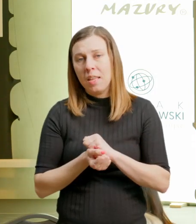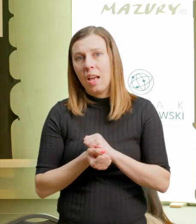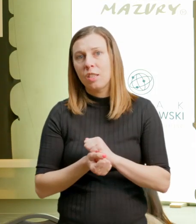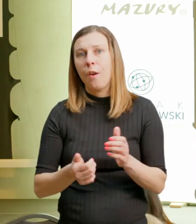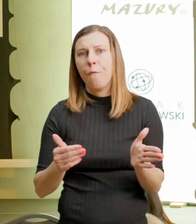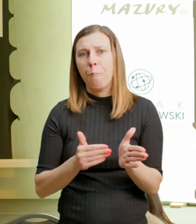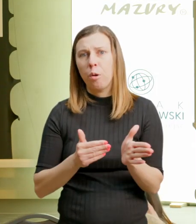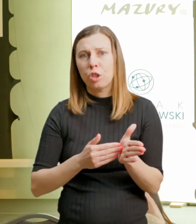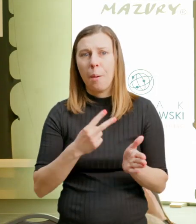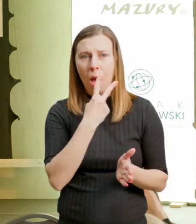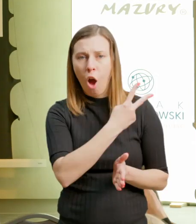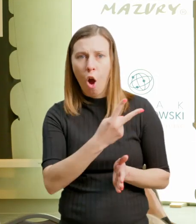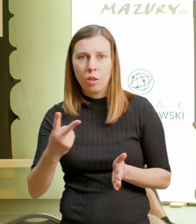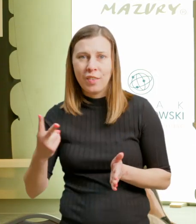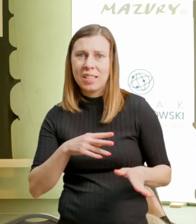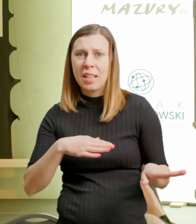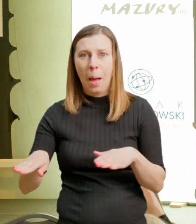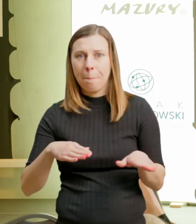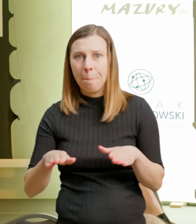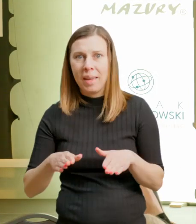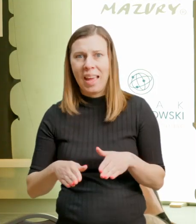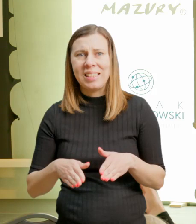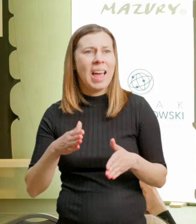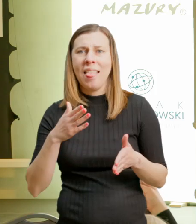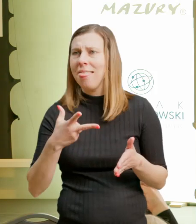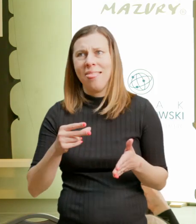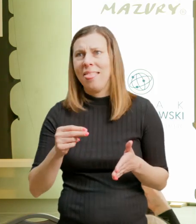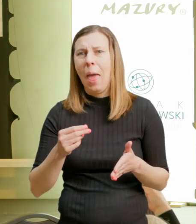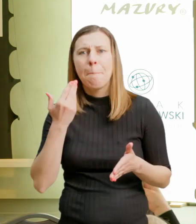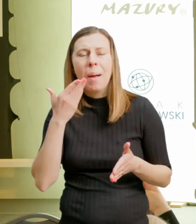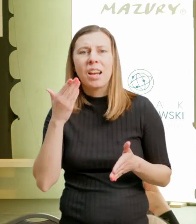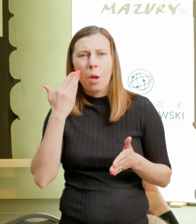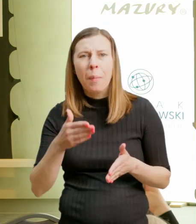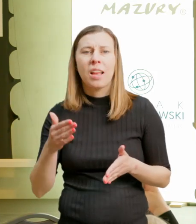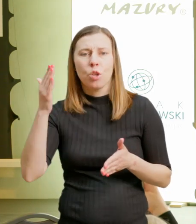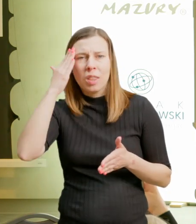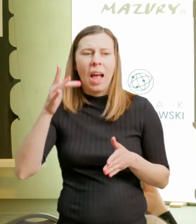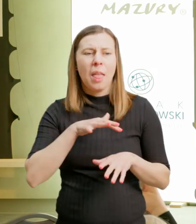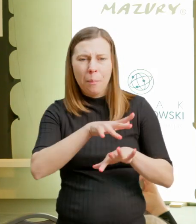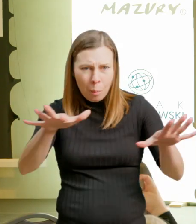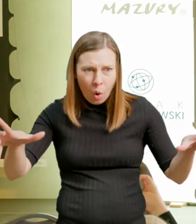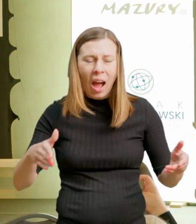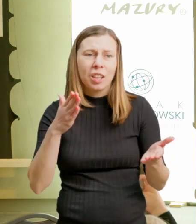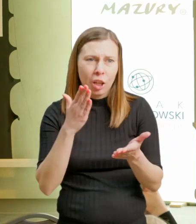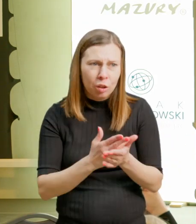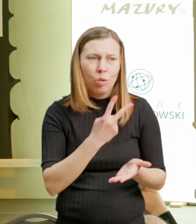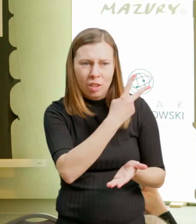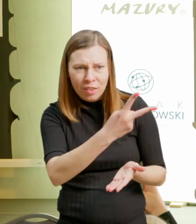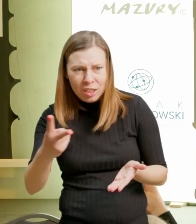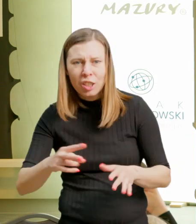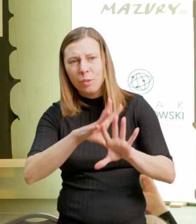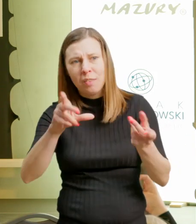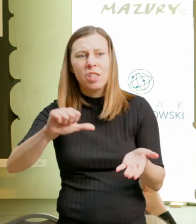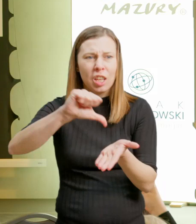miejsc, nie tych bardzo znanych, popularnych, bo już wszystkie stolice odwiedziliśmy i te bardzo atrakcyjne miasta, tak.